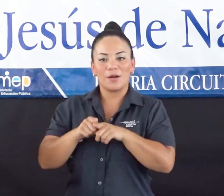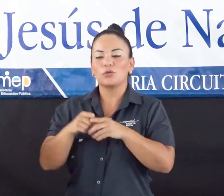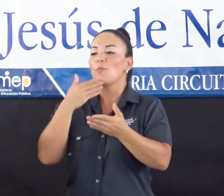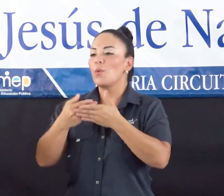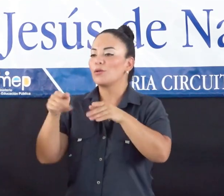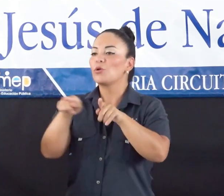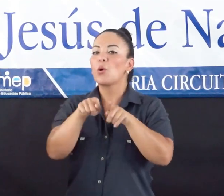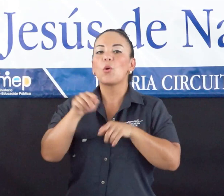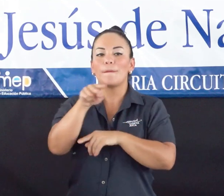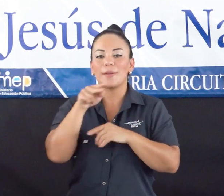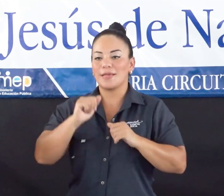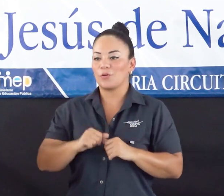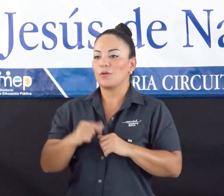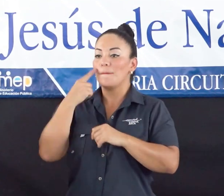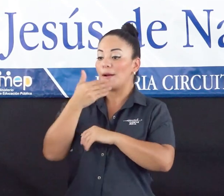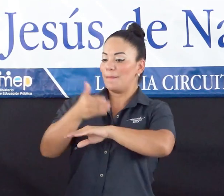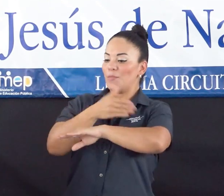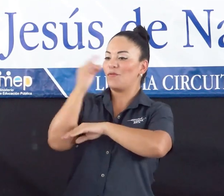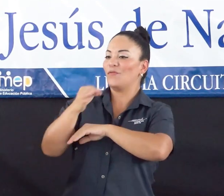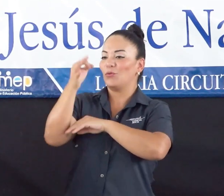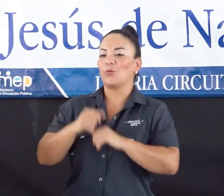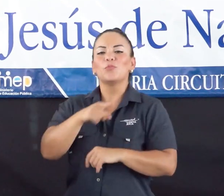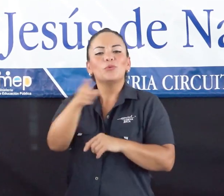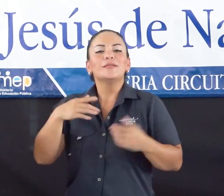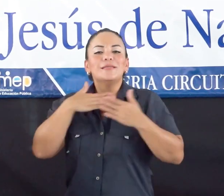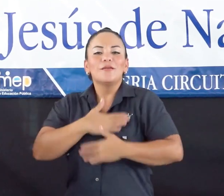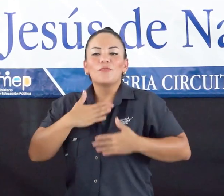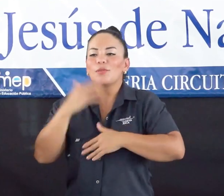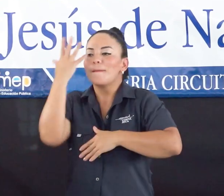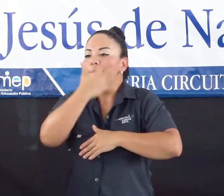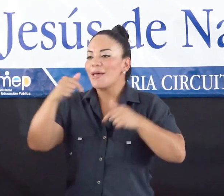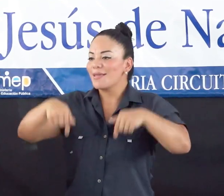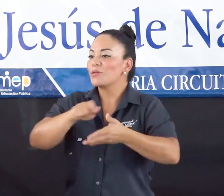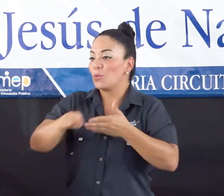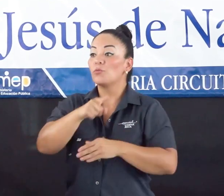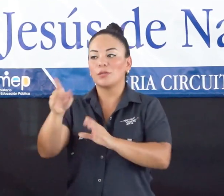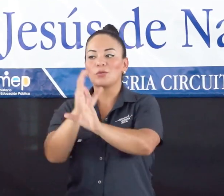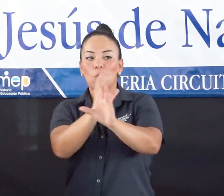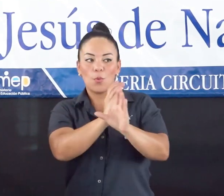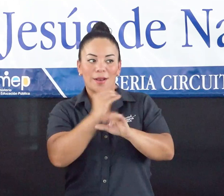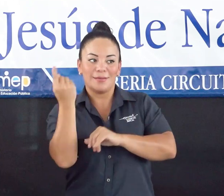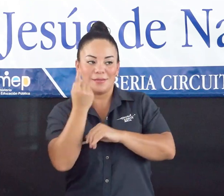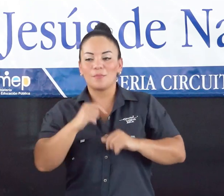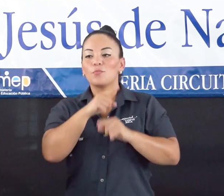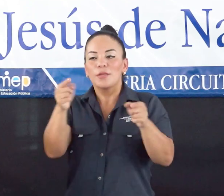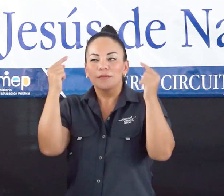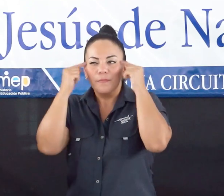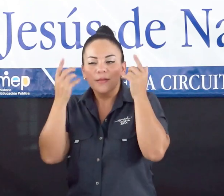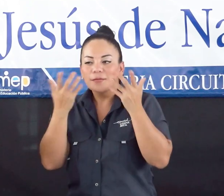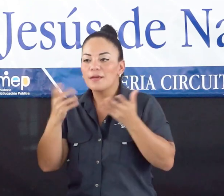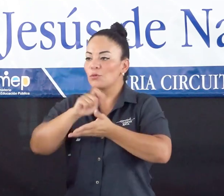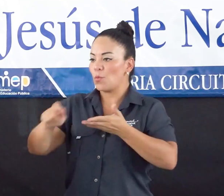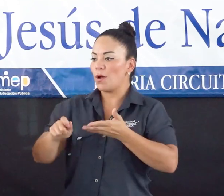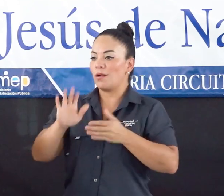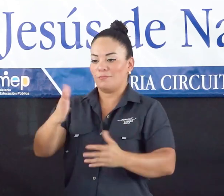compañeros, a mejorar nuestro futuro. Disfruten de esta bella escuela, cuídenla siempre, piensen que la escuela